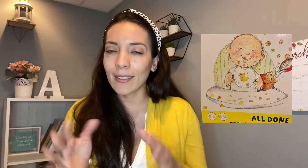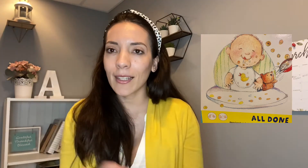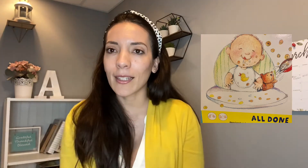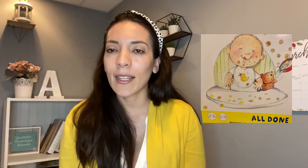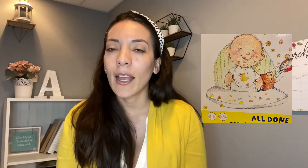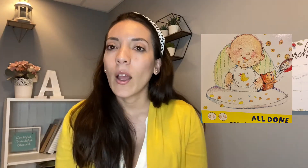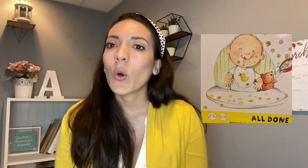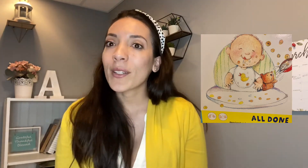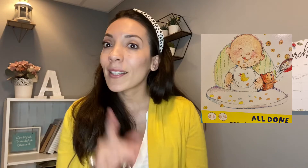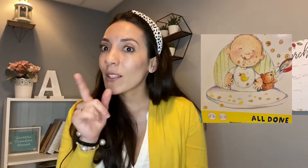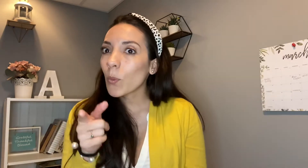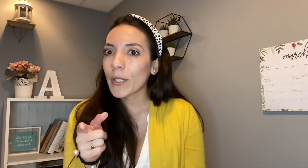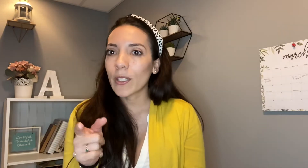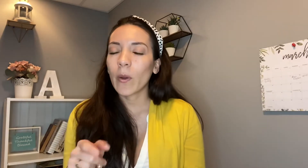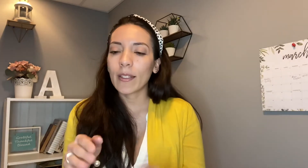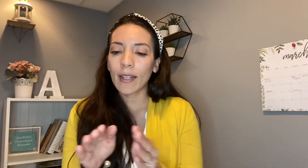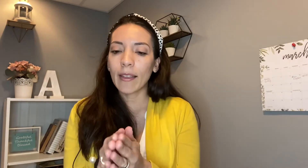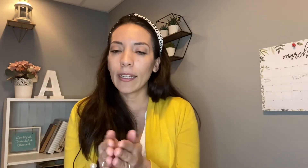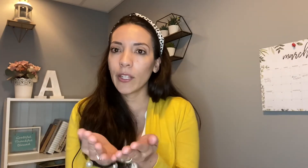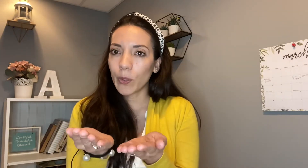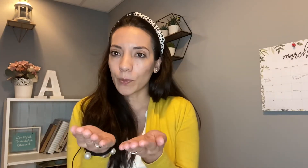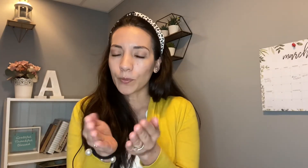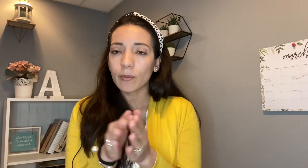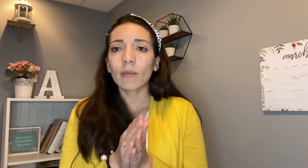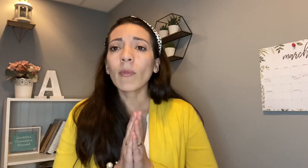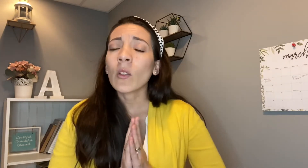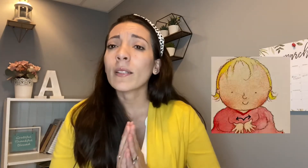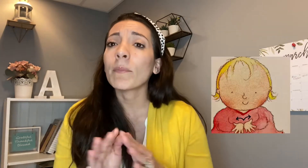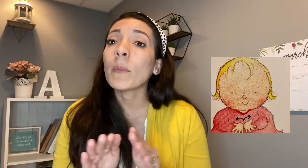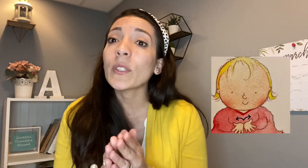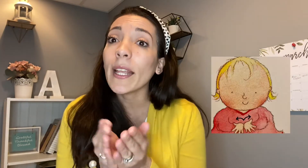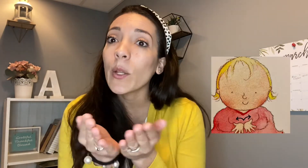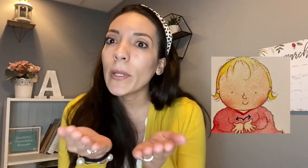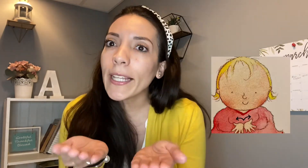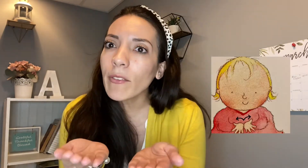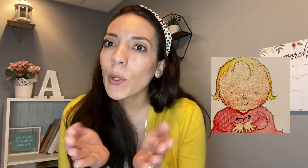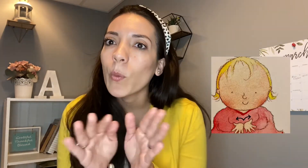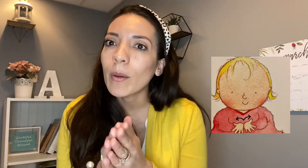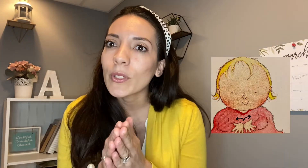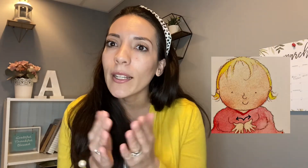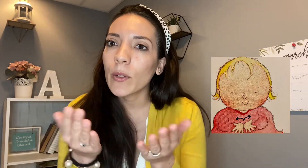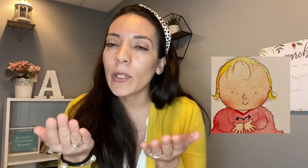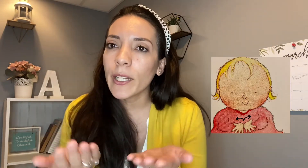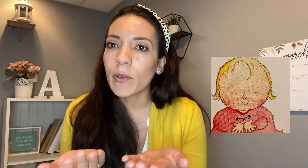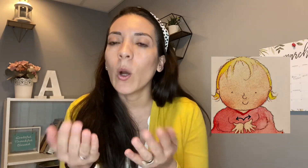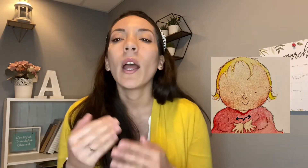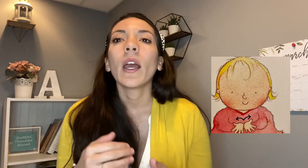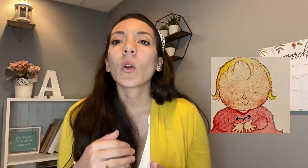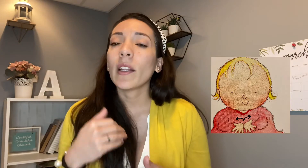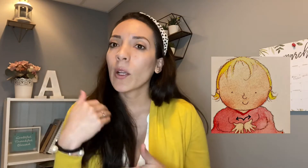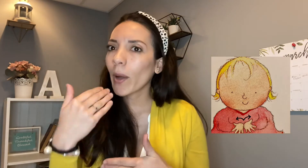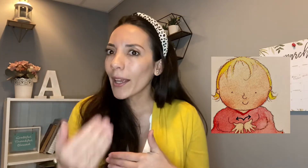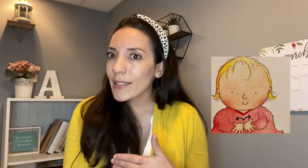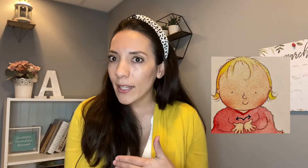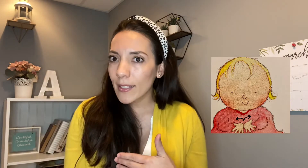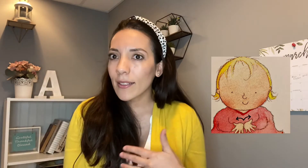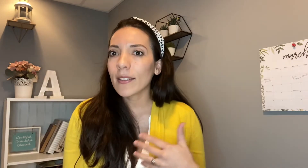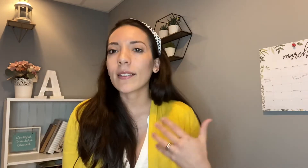señas otra seña súper chévere es la del libro dicen vamos a leer un libro vamos a leer un libro con el lenguaje de señas tienes que ser